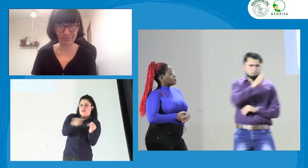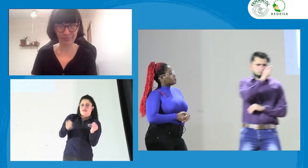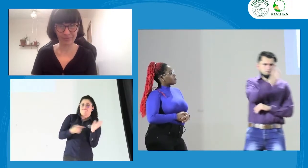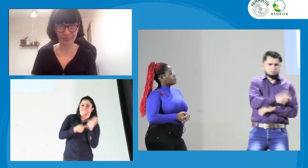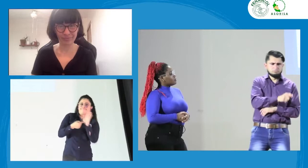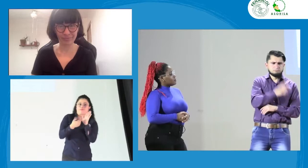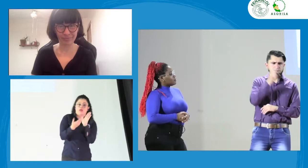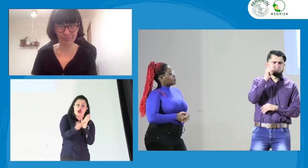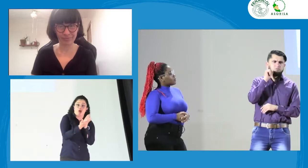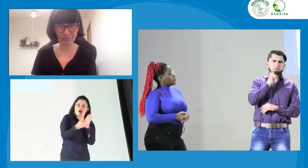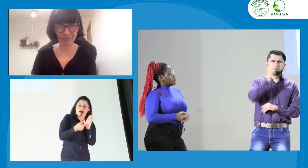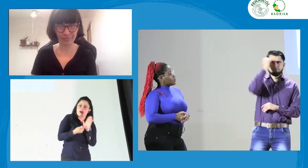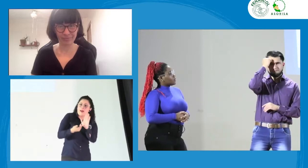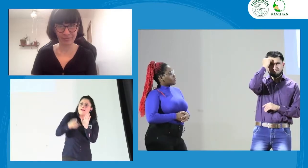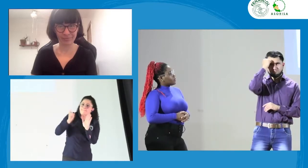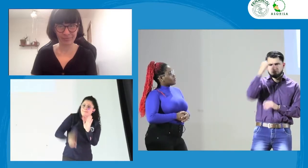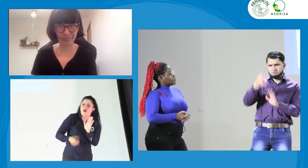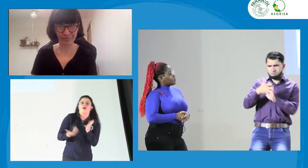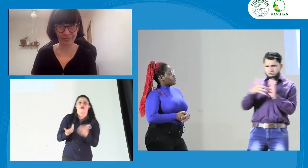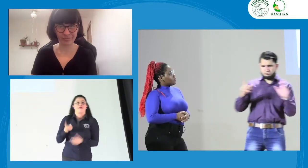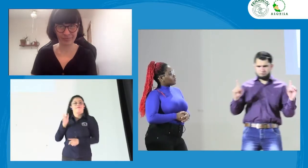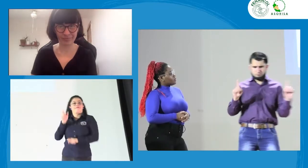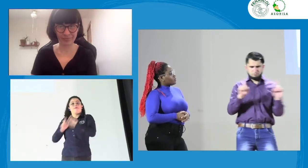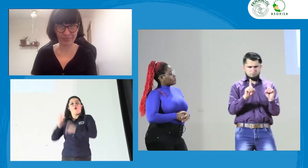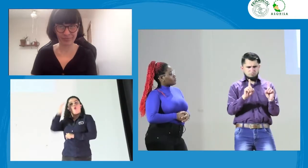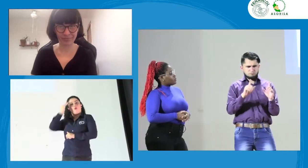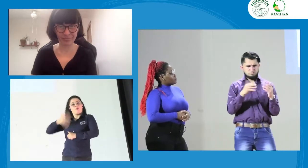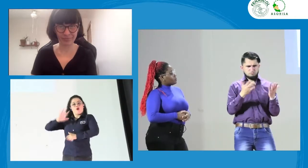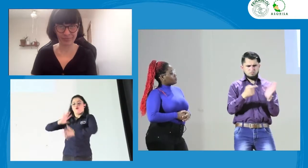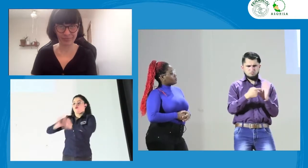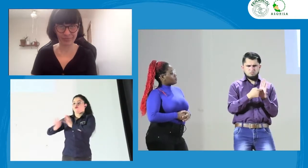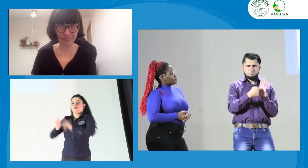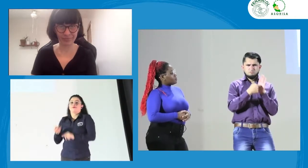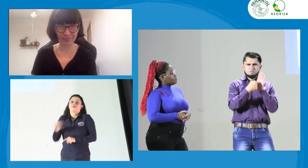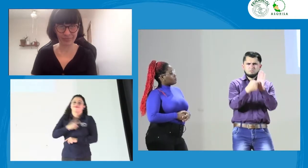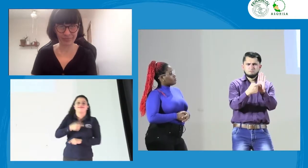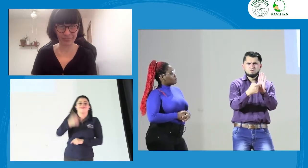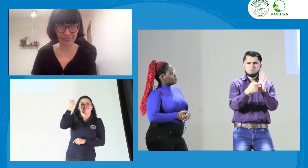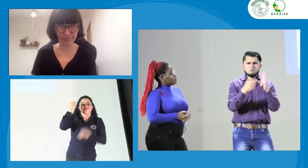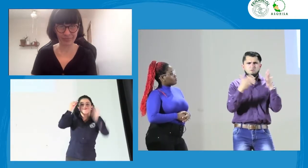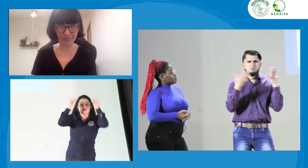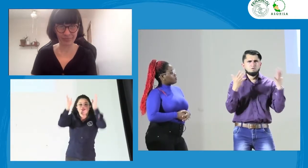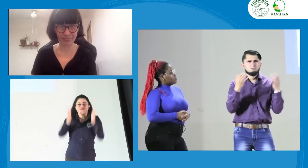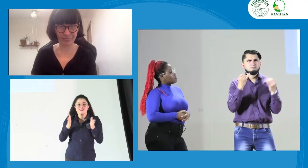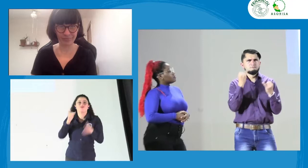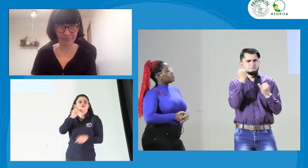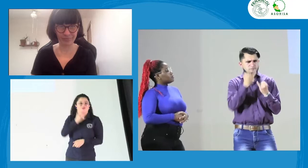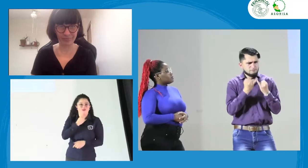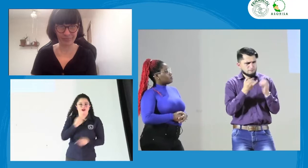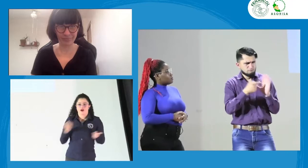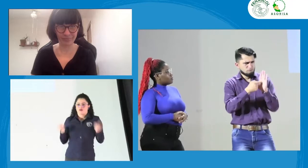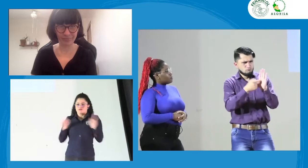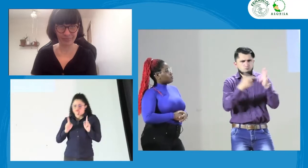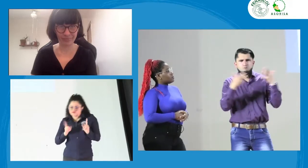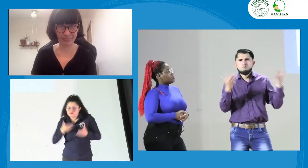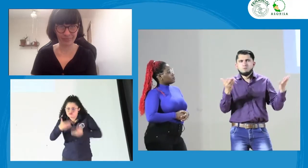lleva ese proceso con el modelo, el docente sordo, cómo se lleva ese proceso, cómo yo modelo la